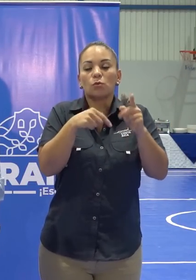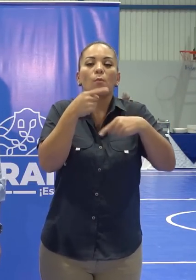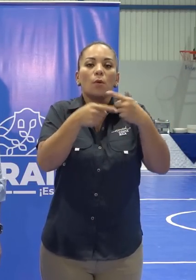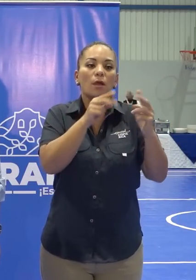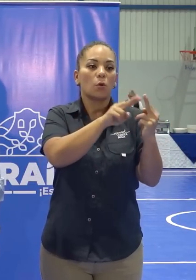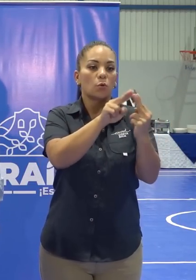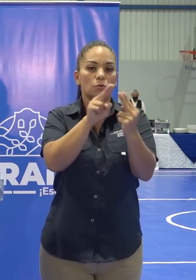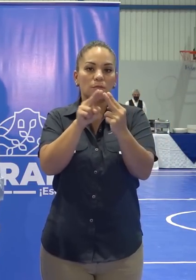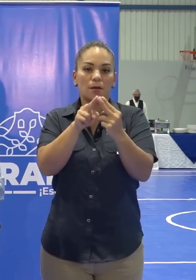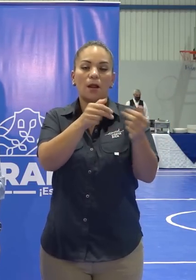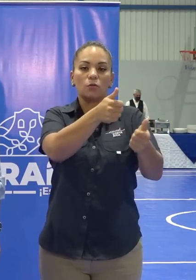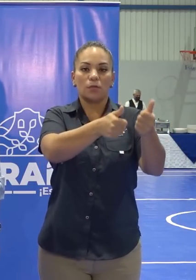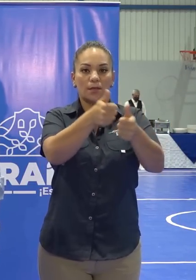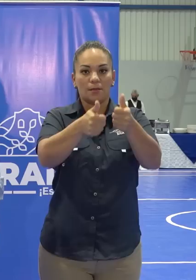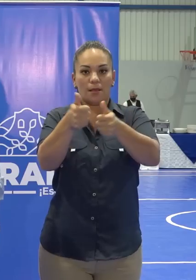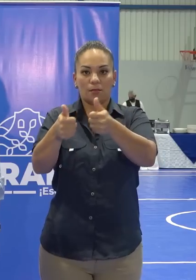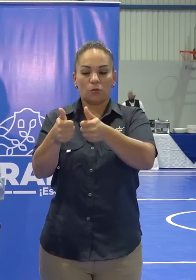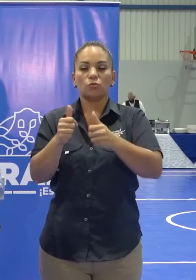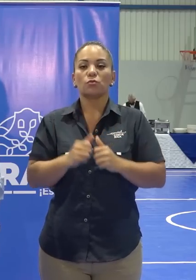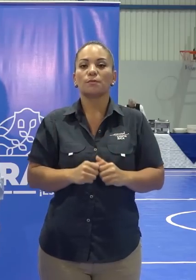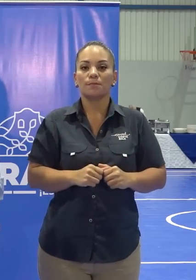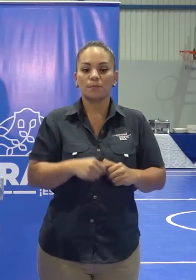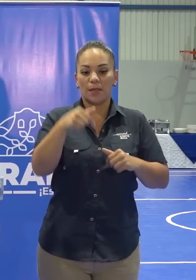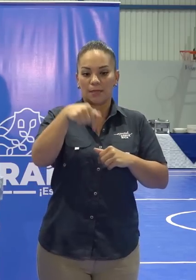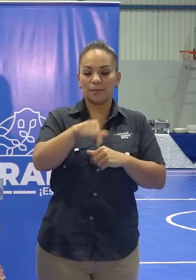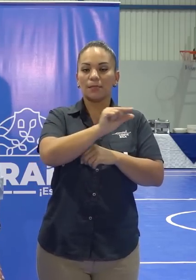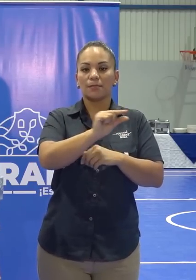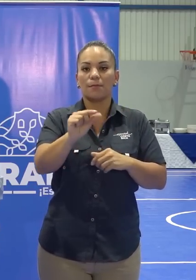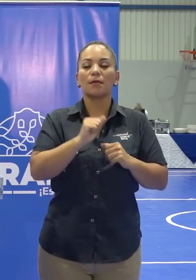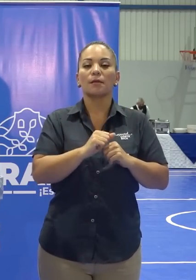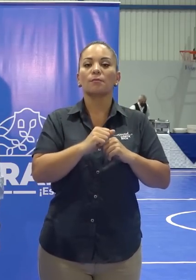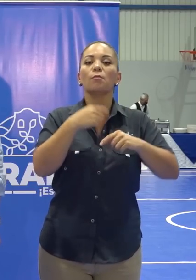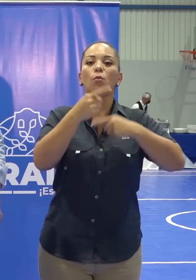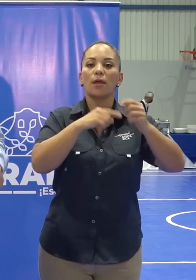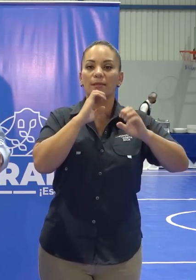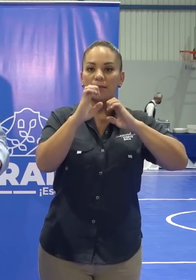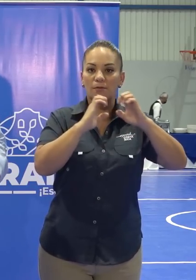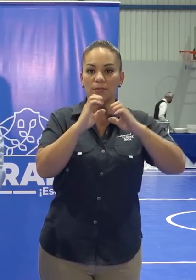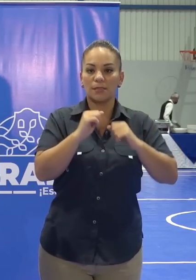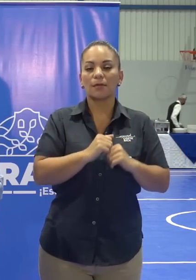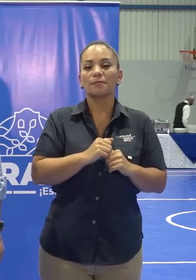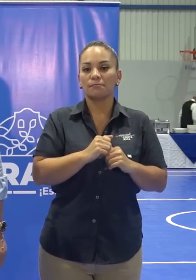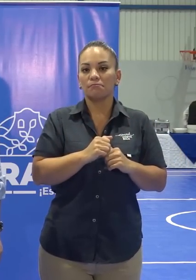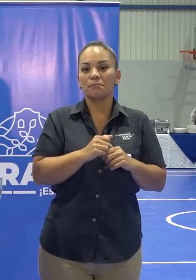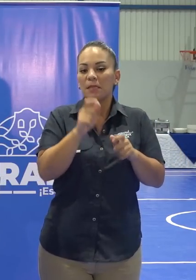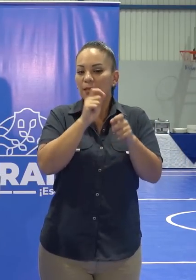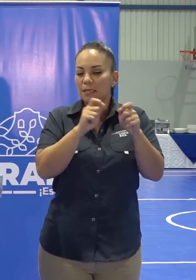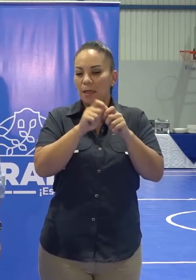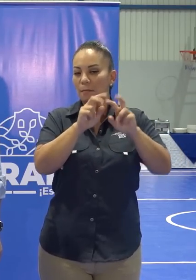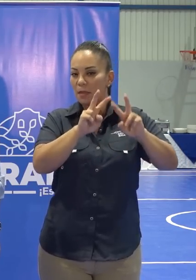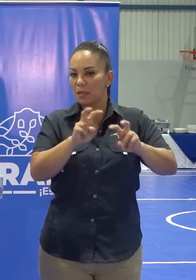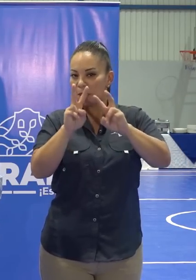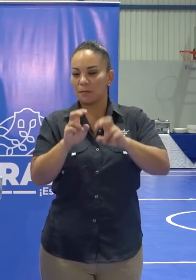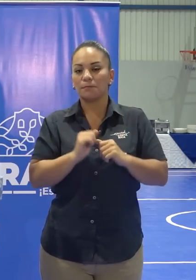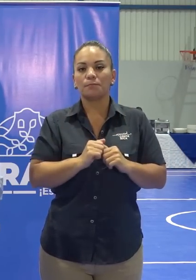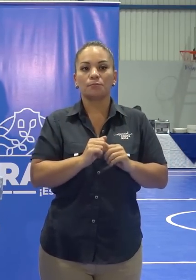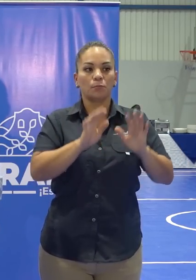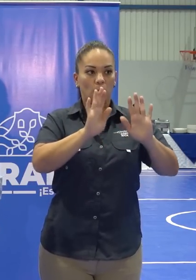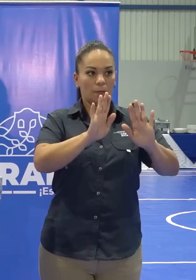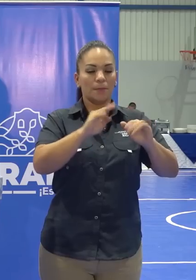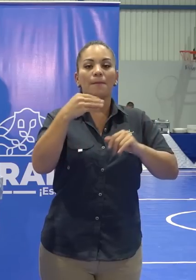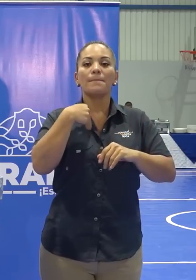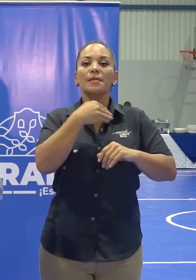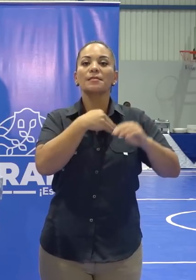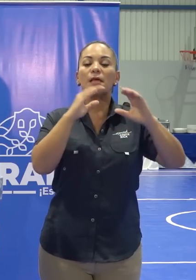conocer a los candidatos esta semana y los entrevistaré de manera muy detallada. La ministra